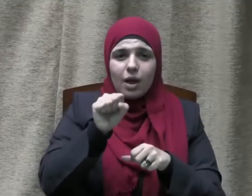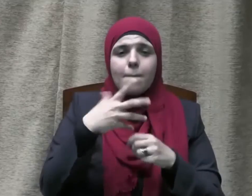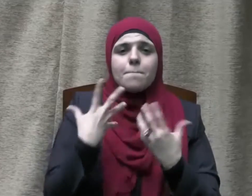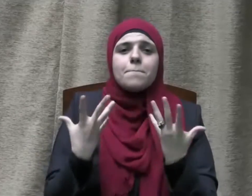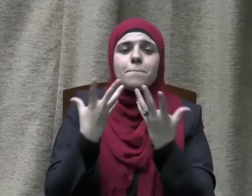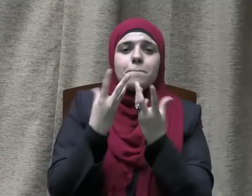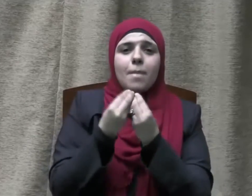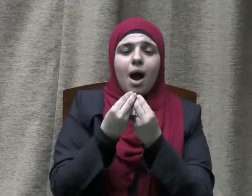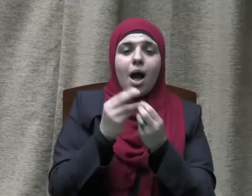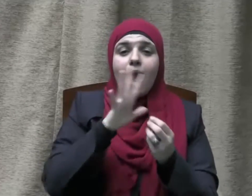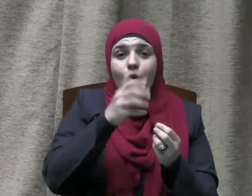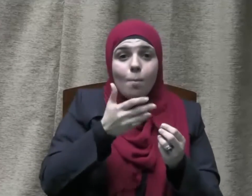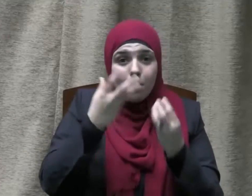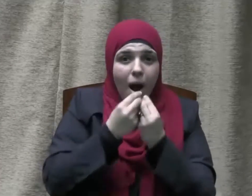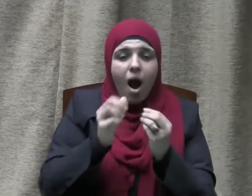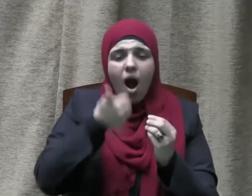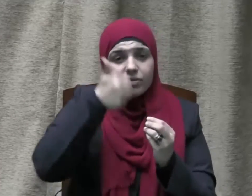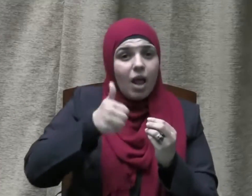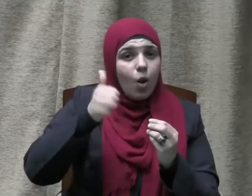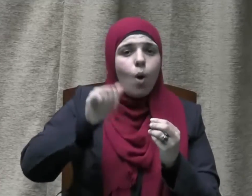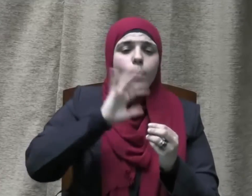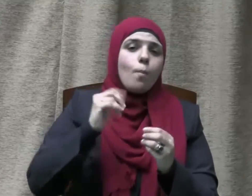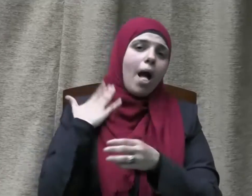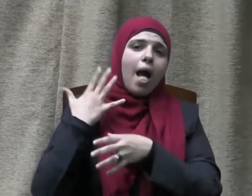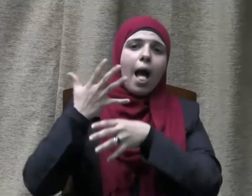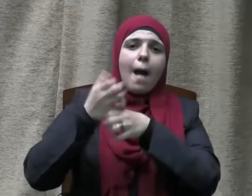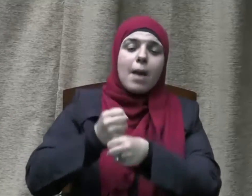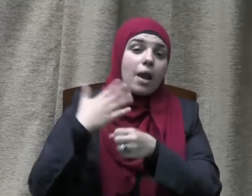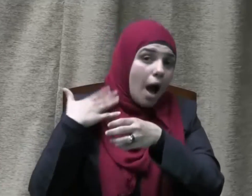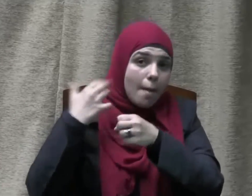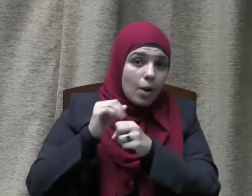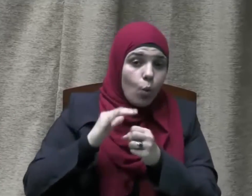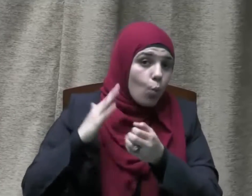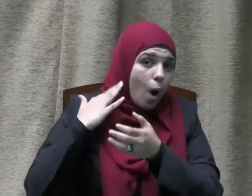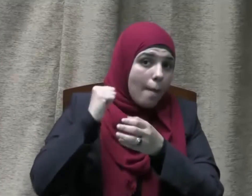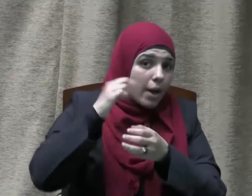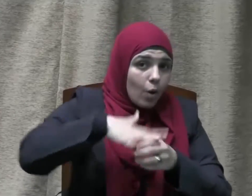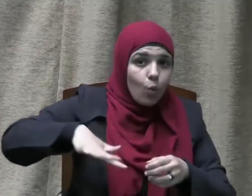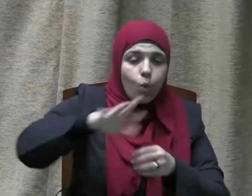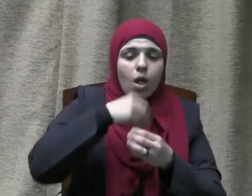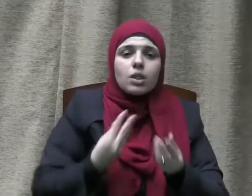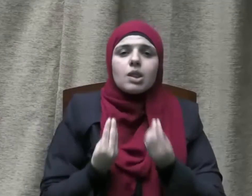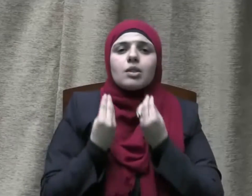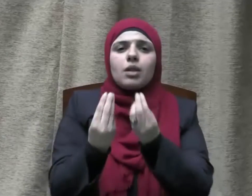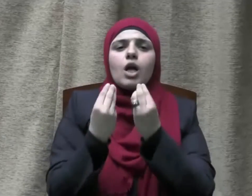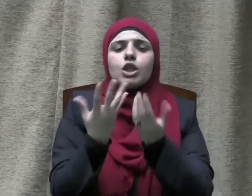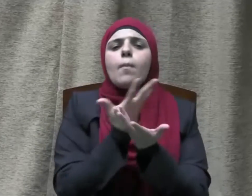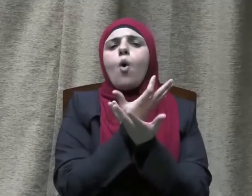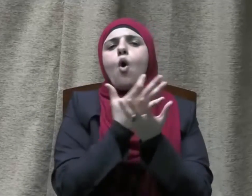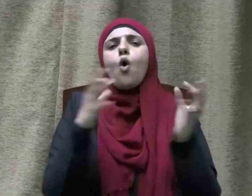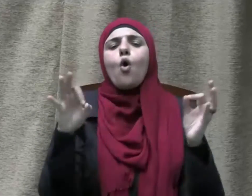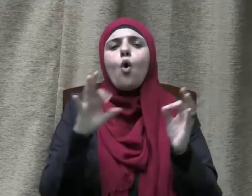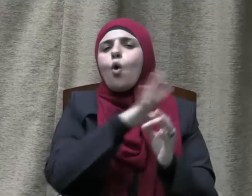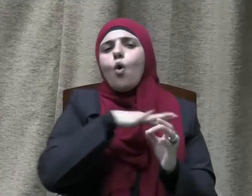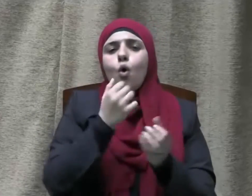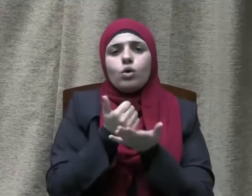التحلي بأقصى درجات الأمانة في تقديم كل ما من شأنه أن